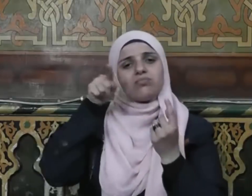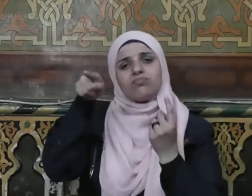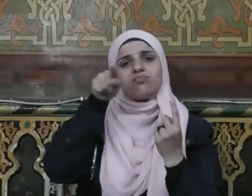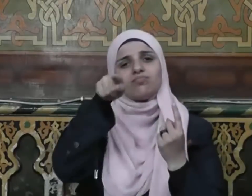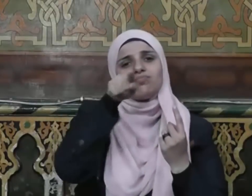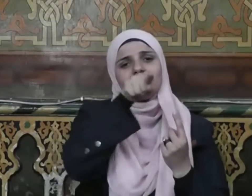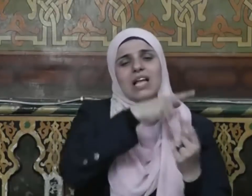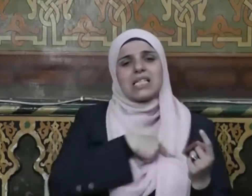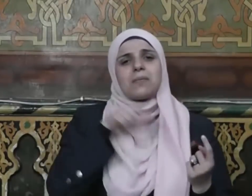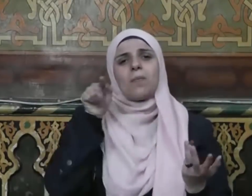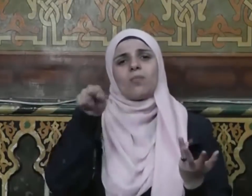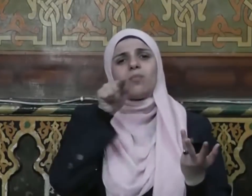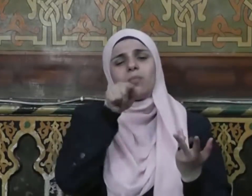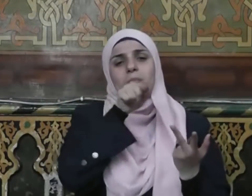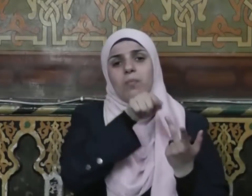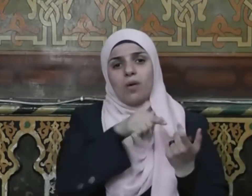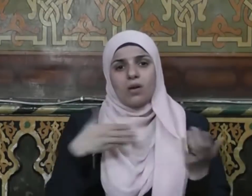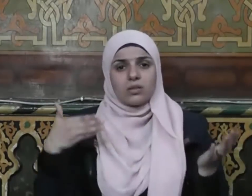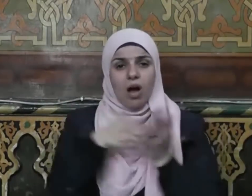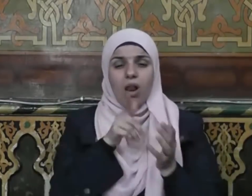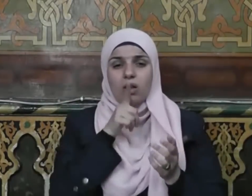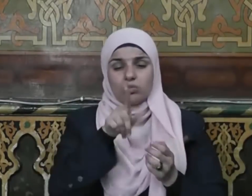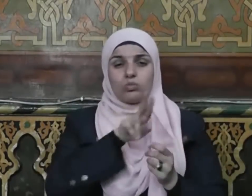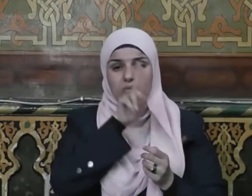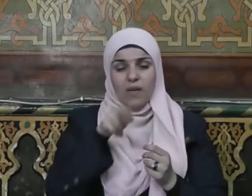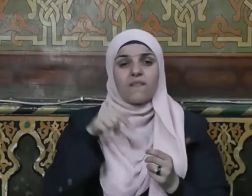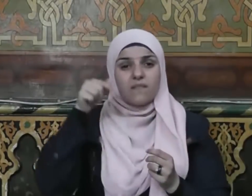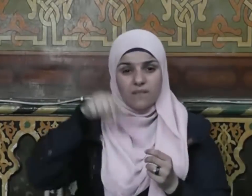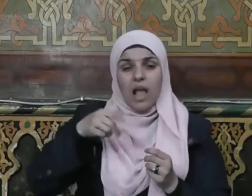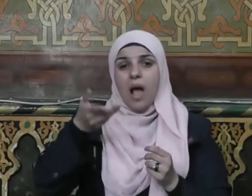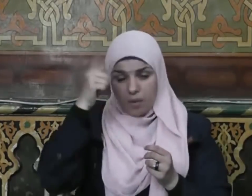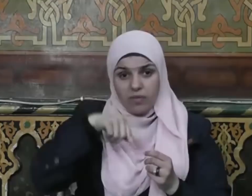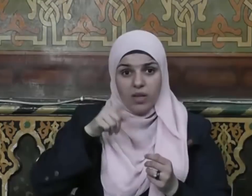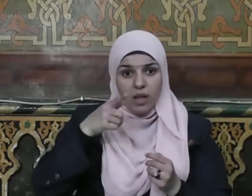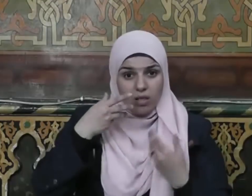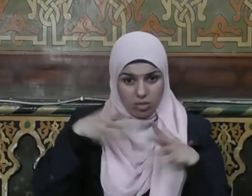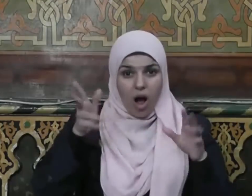وفلانا وفلانا ثم قال هل تفقدون من أحد